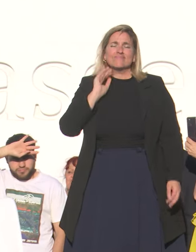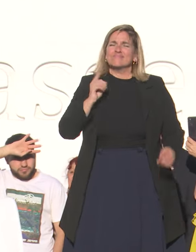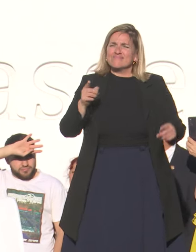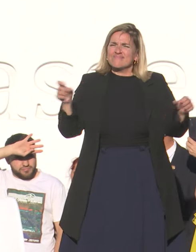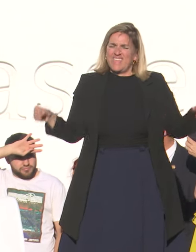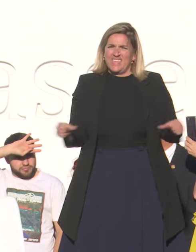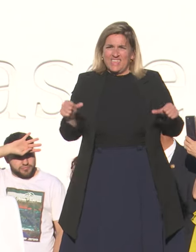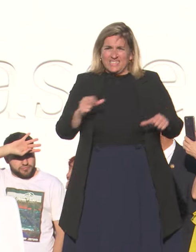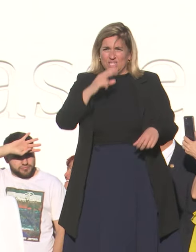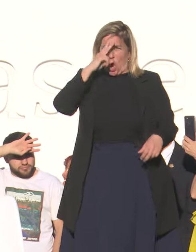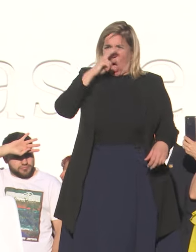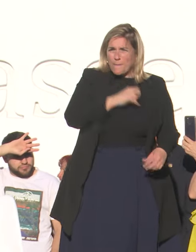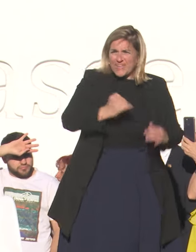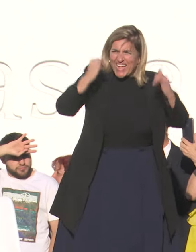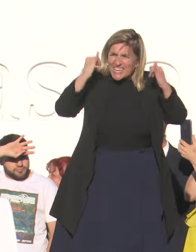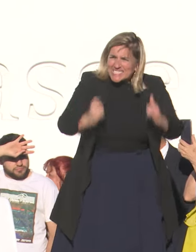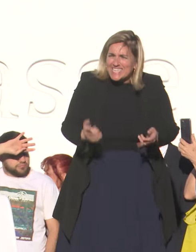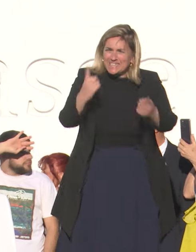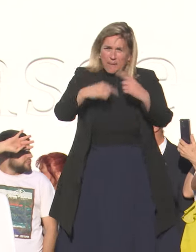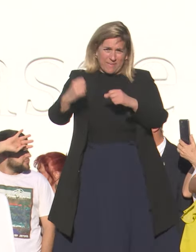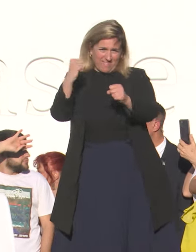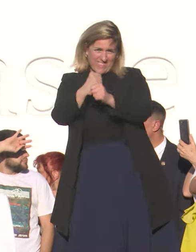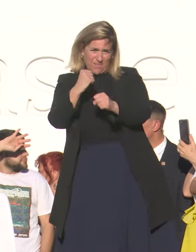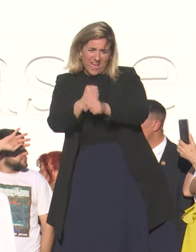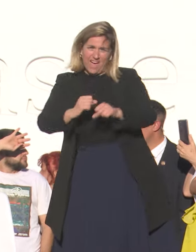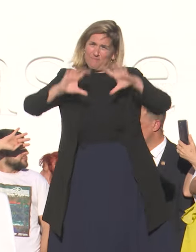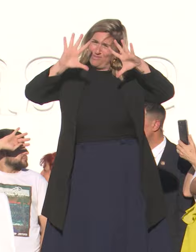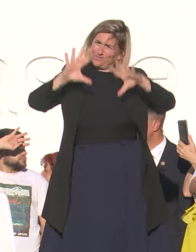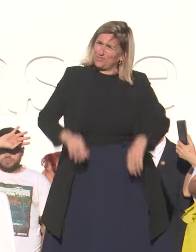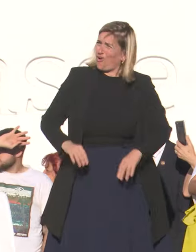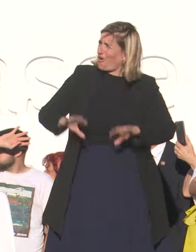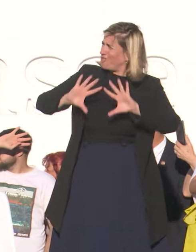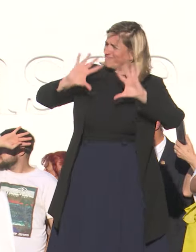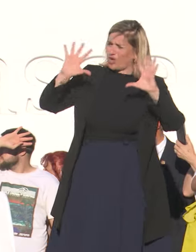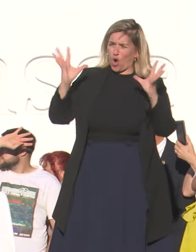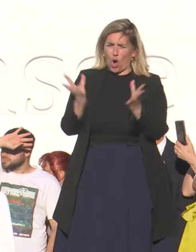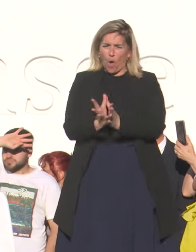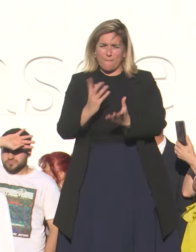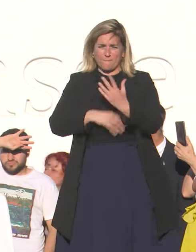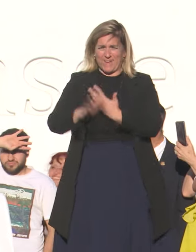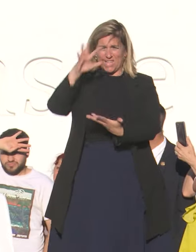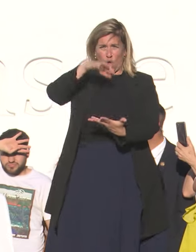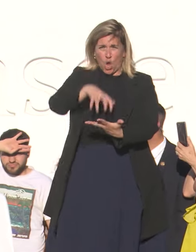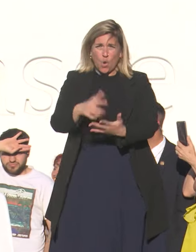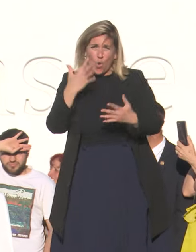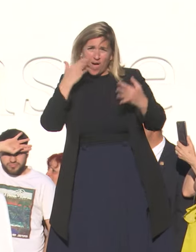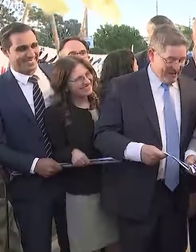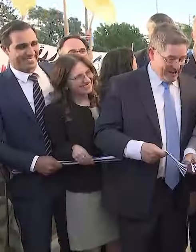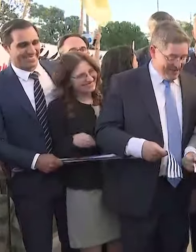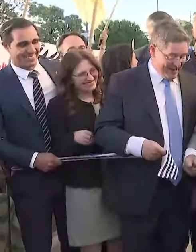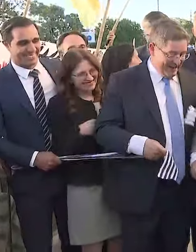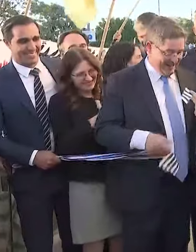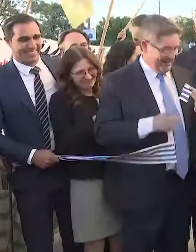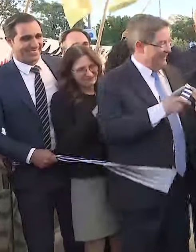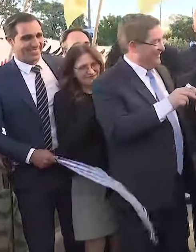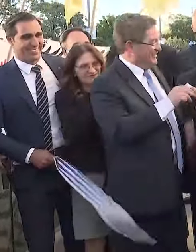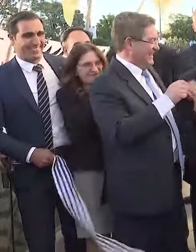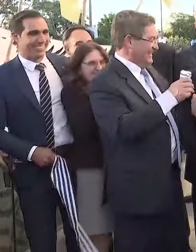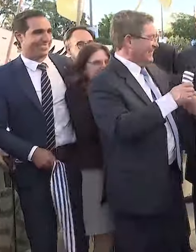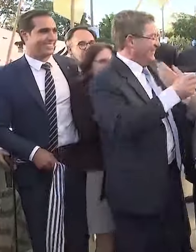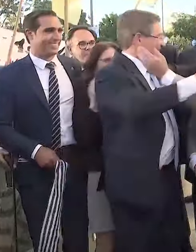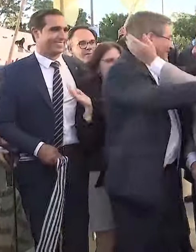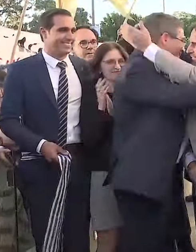realizó este hospital, intervenimos en todo el centro de salud que nos quedó en excelentes condiciones